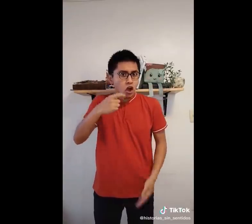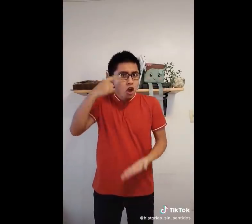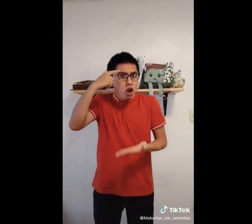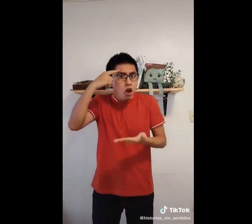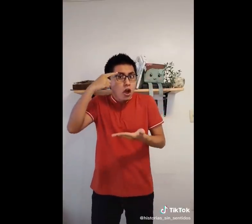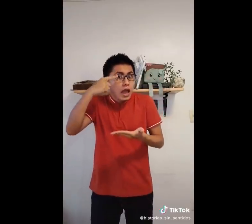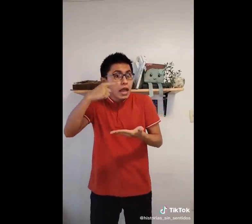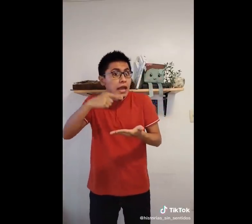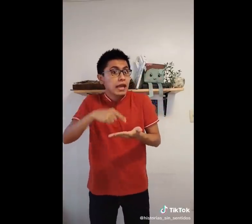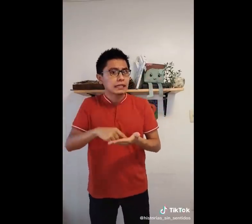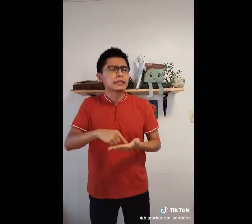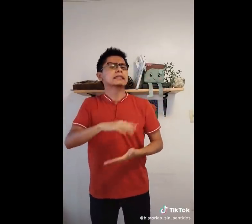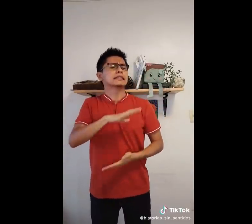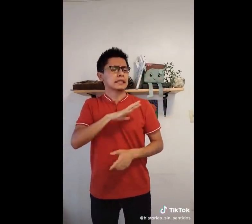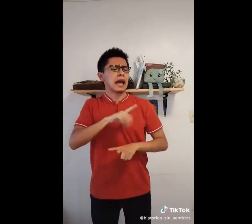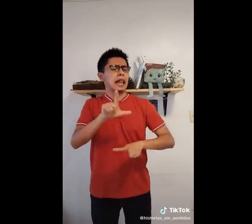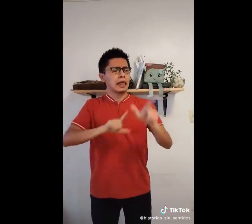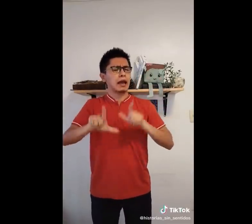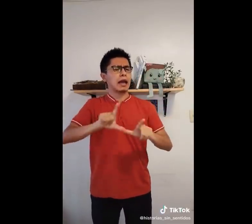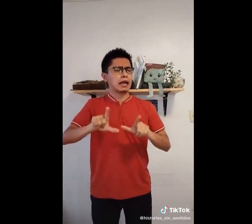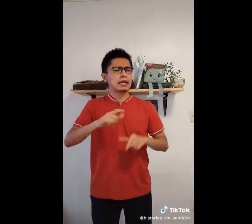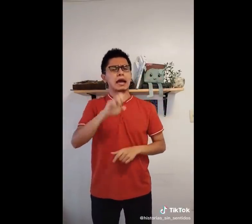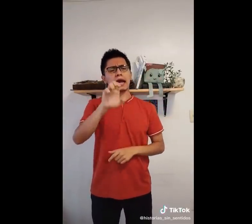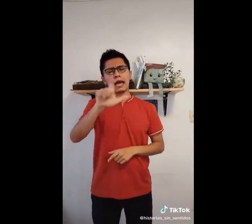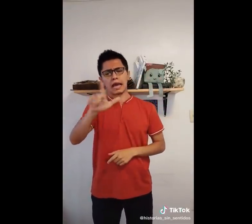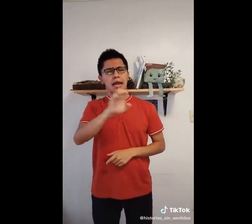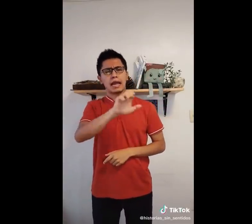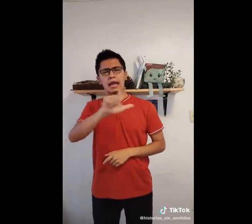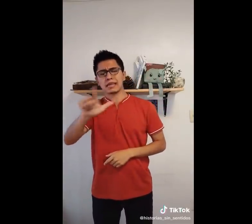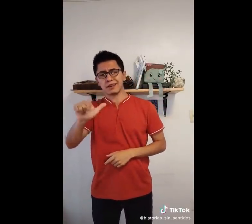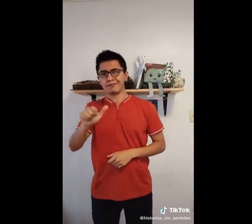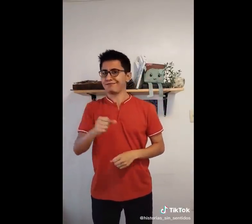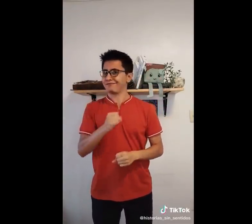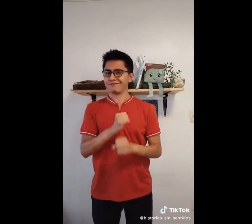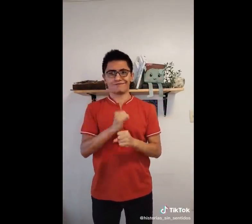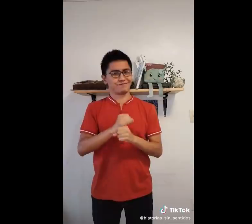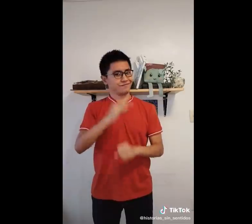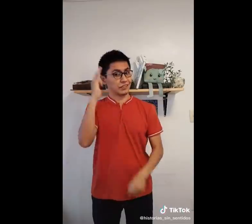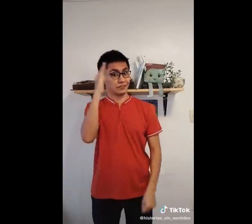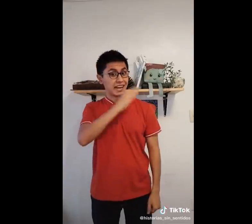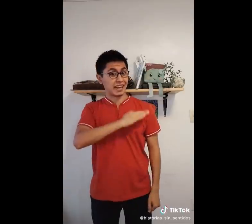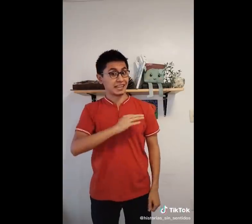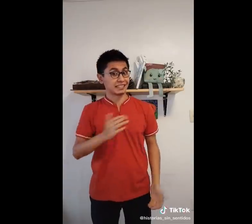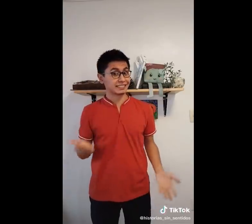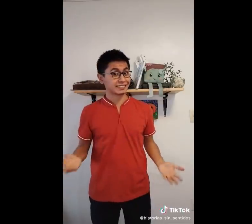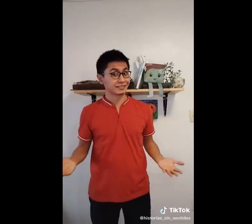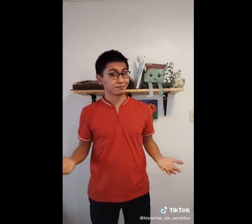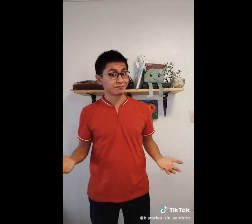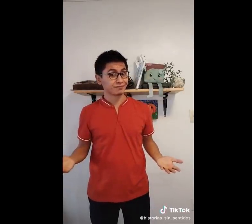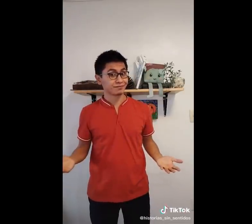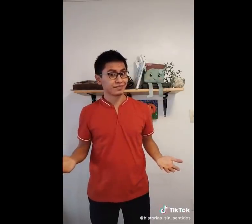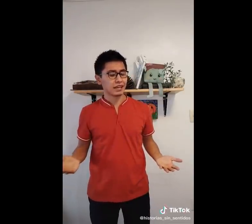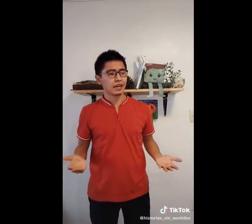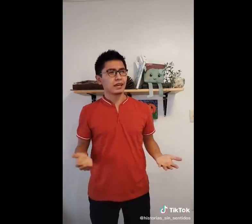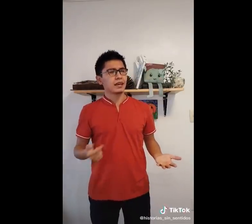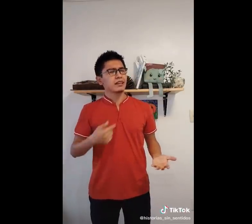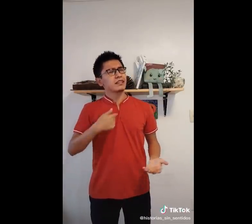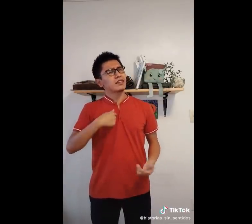asumir que existen los pronombres en lengua de señas mexicana, creando desinformación. Y si la memoria no me falla,